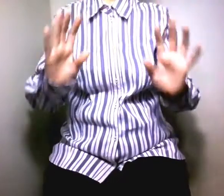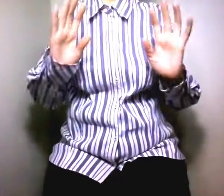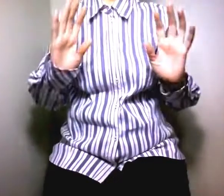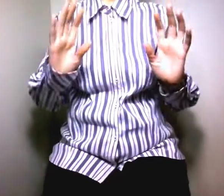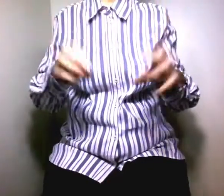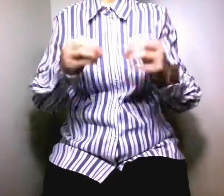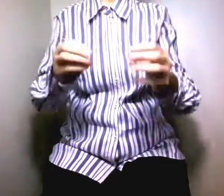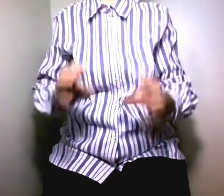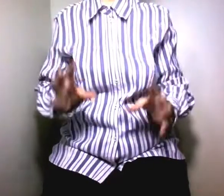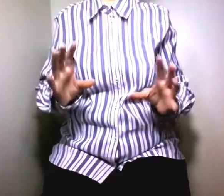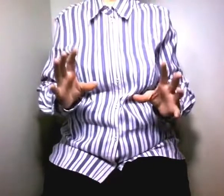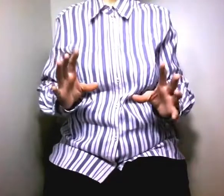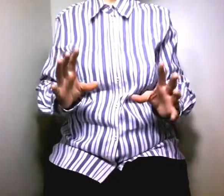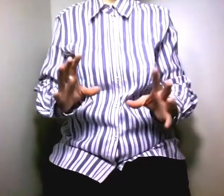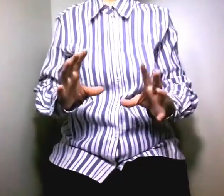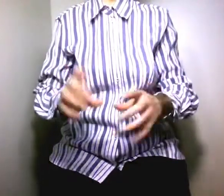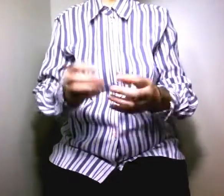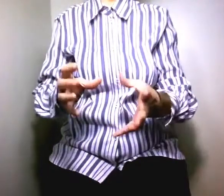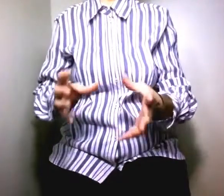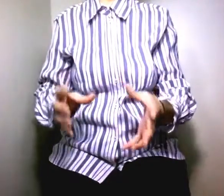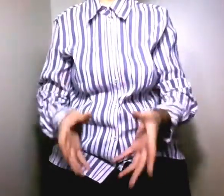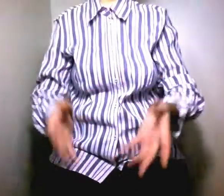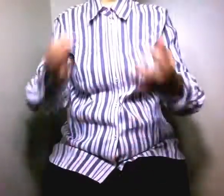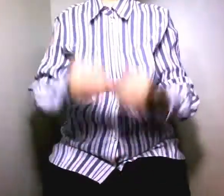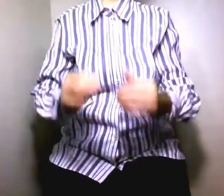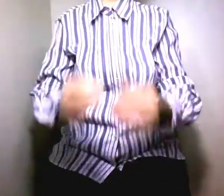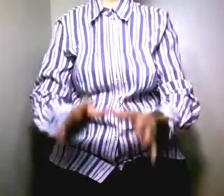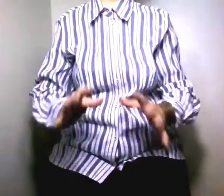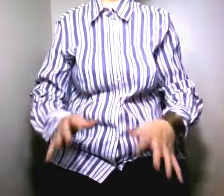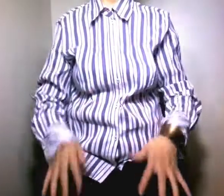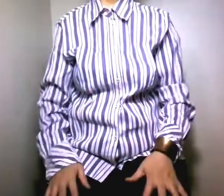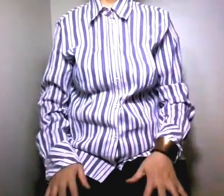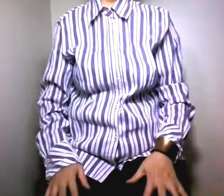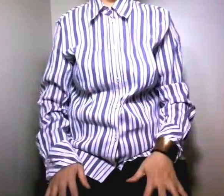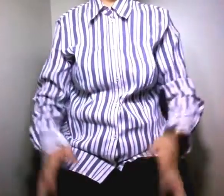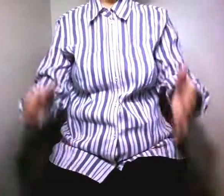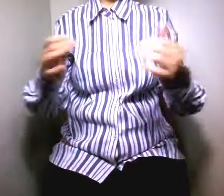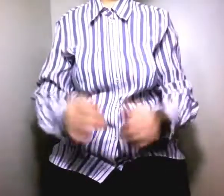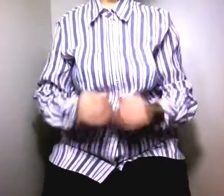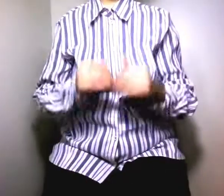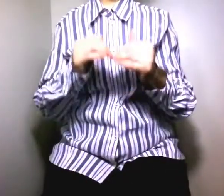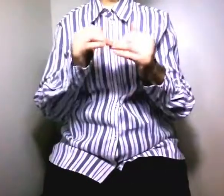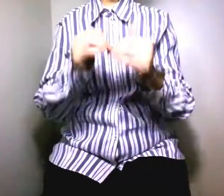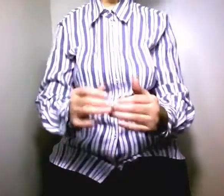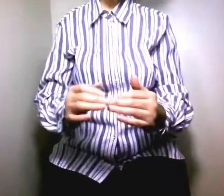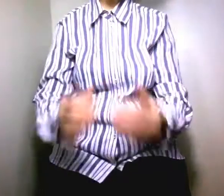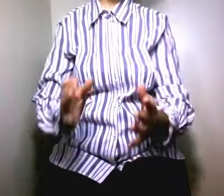صافي شد الطفل كي ربي وفيه الطفل فده شرعية كي كبير وقعه في المعضيلة أخرى هذه المعضيلة ديالت أن هذا الطفل ما